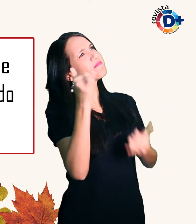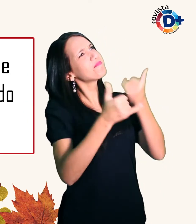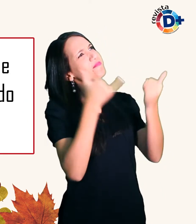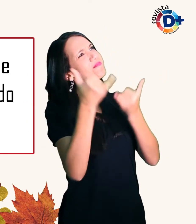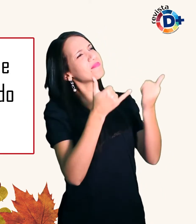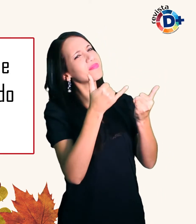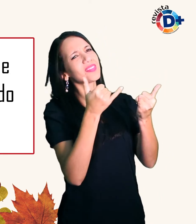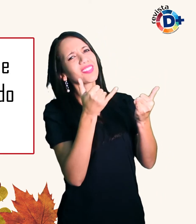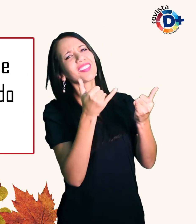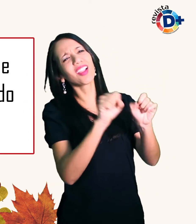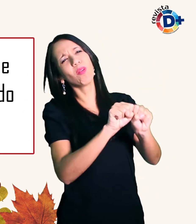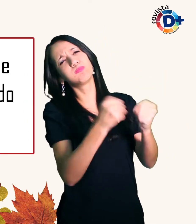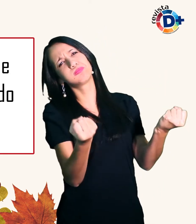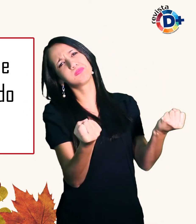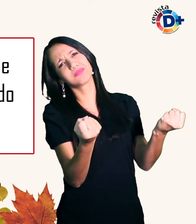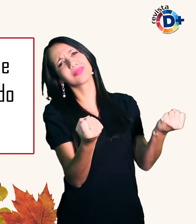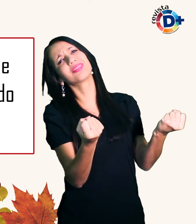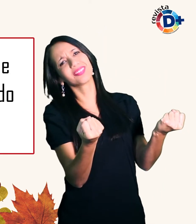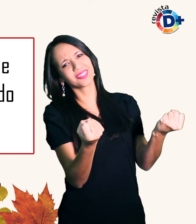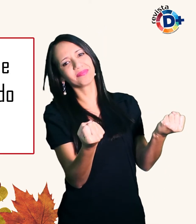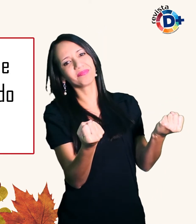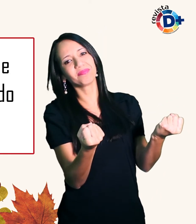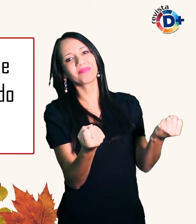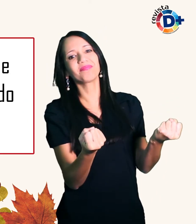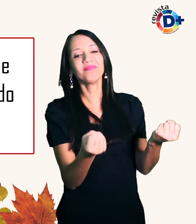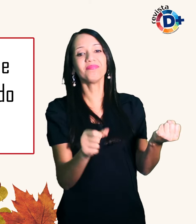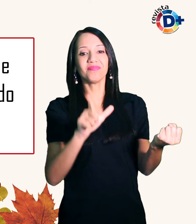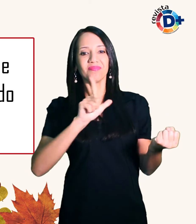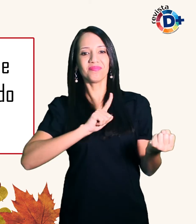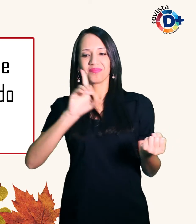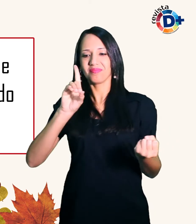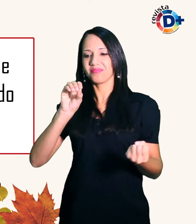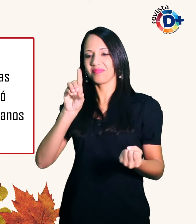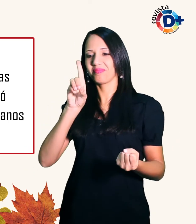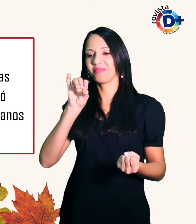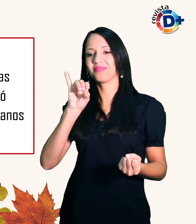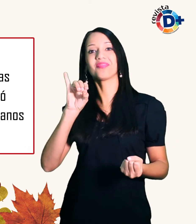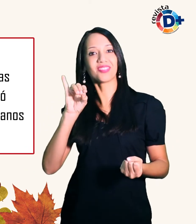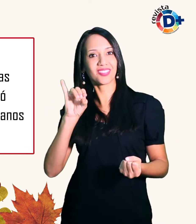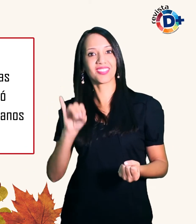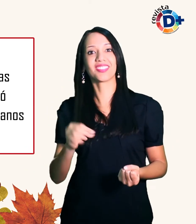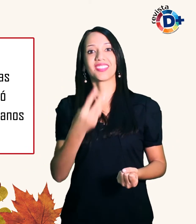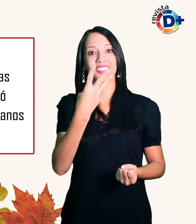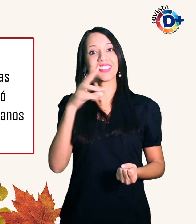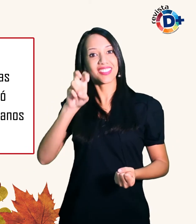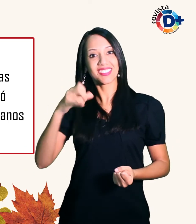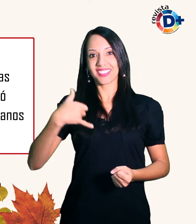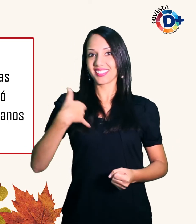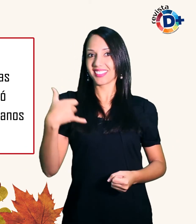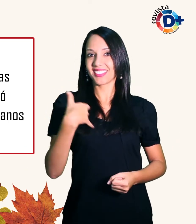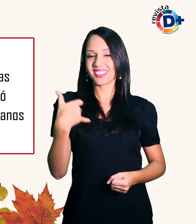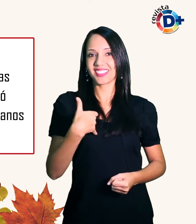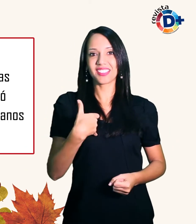Jericó Dodi tem 35 anos e não se lembra porque subiu e nem como caiu do muro